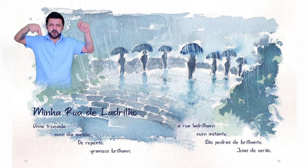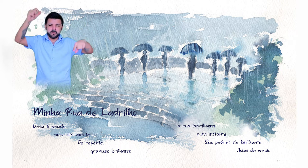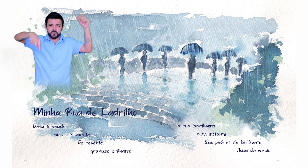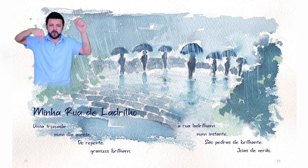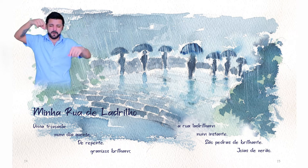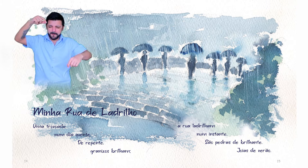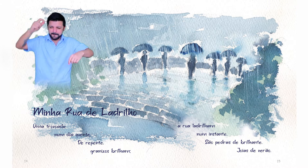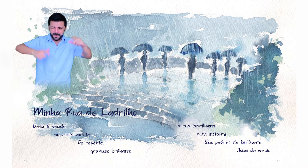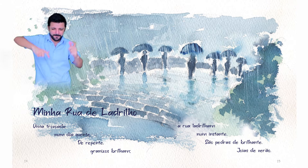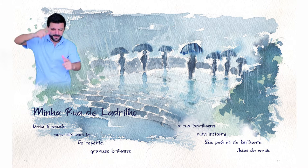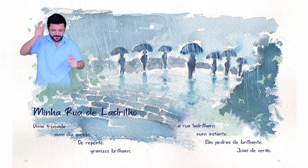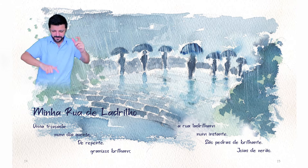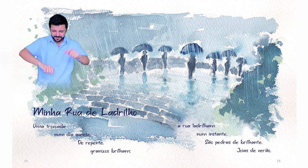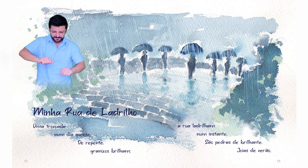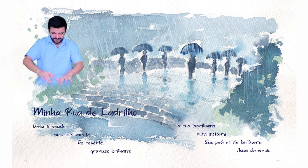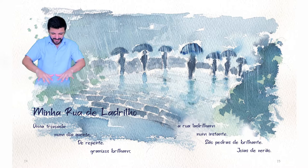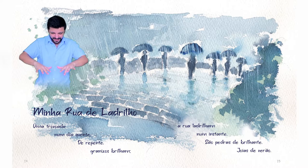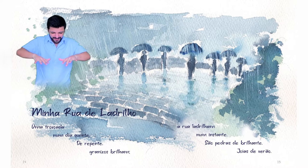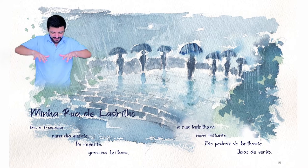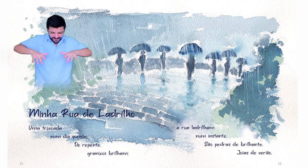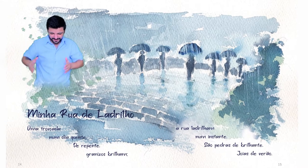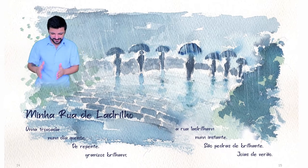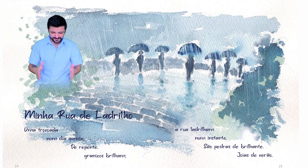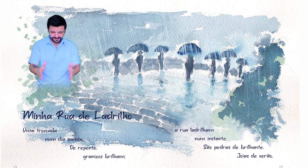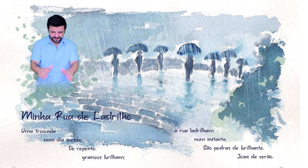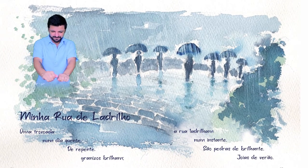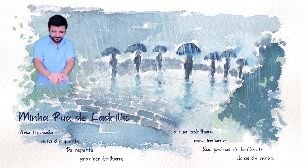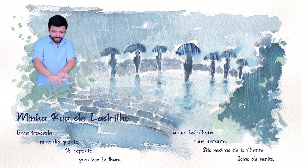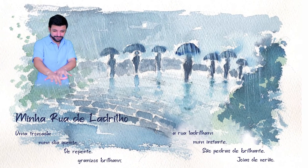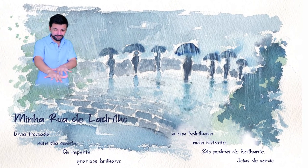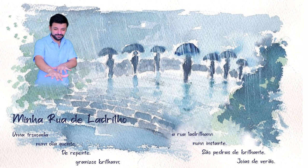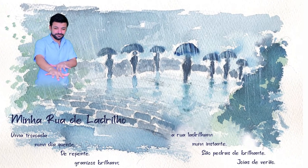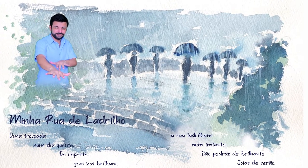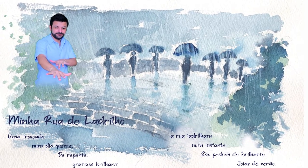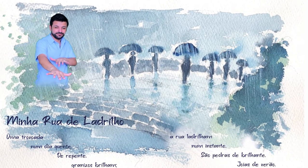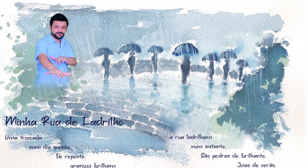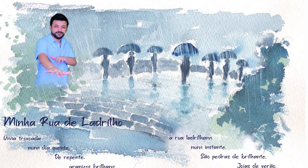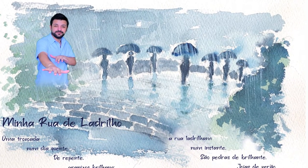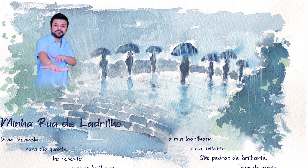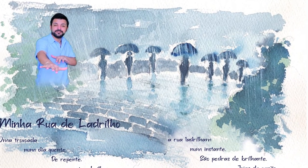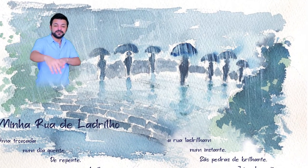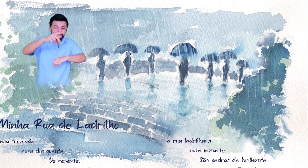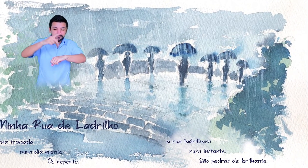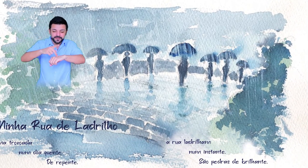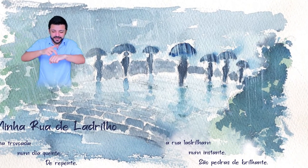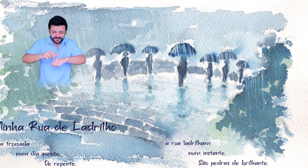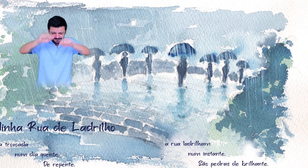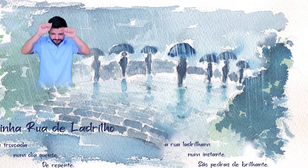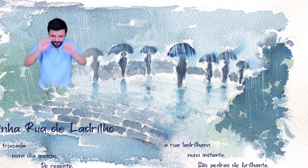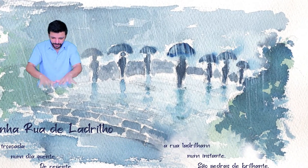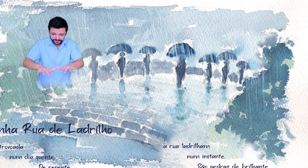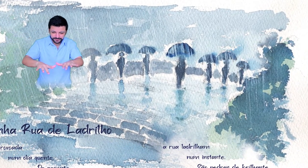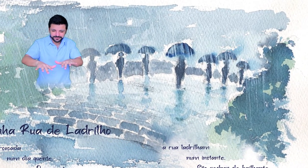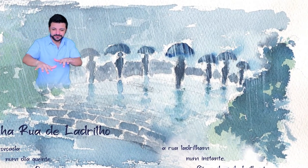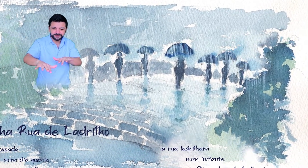granizos brilham A rua ladrilham num instante São pedras de brilhante